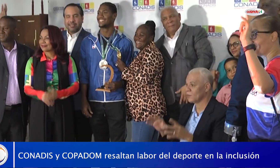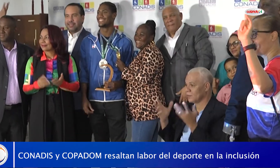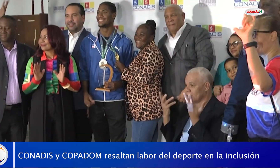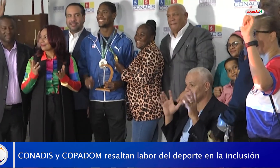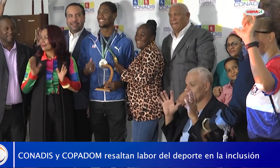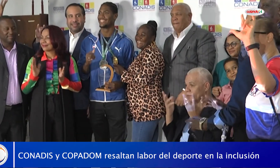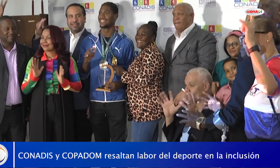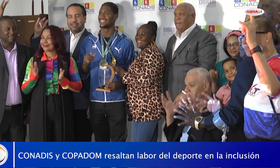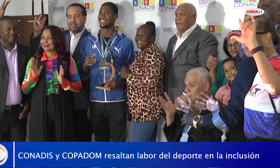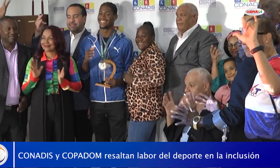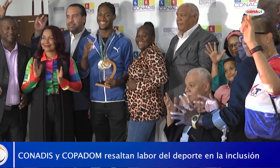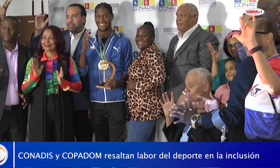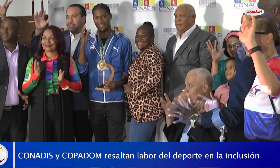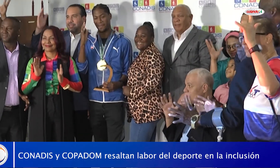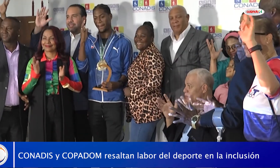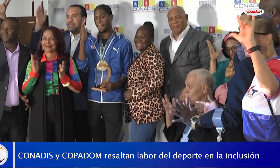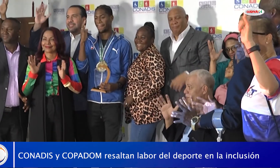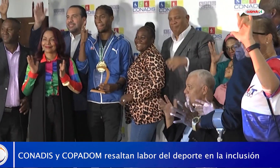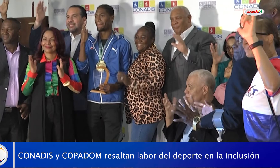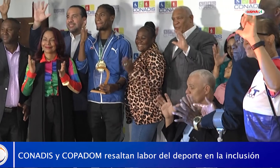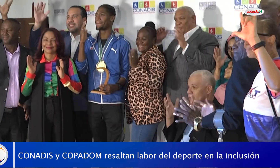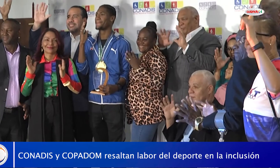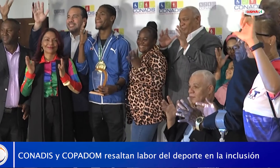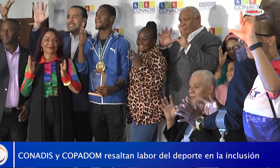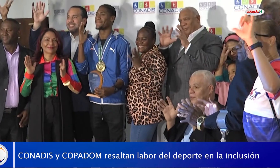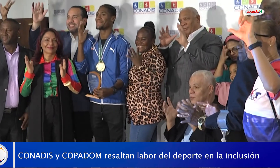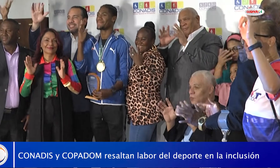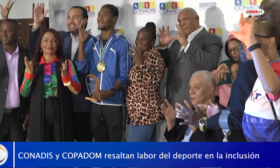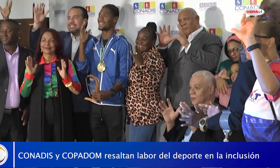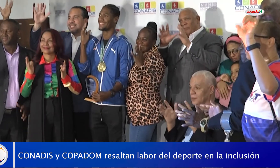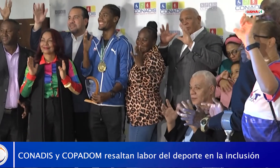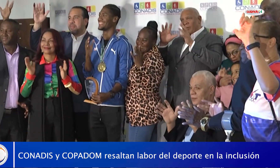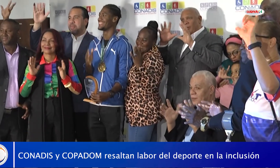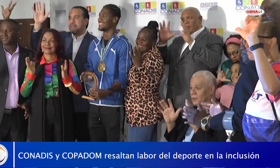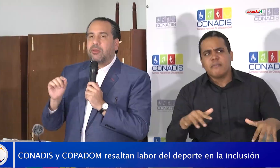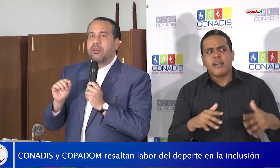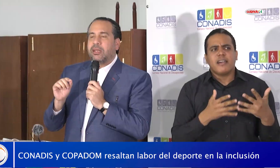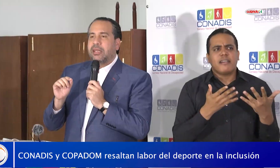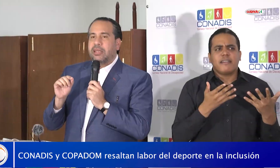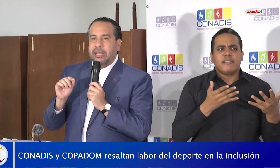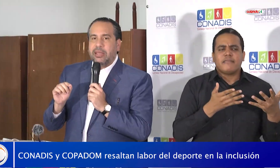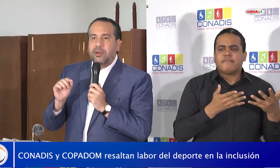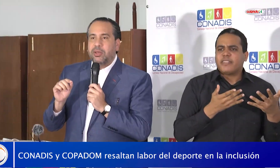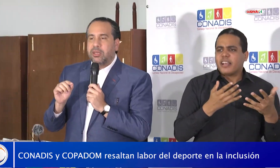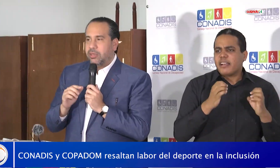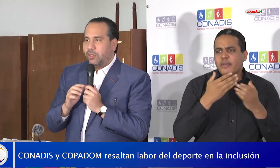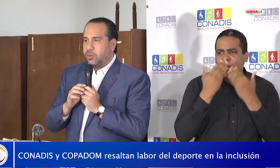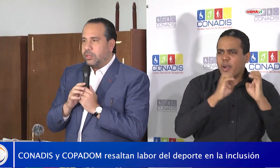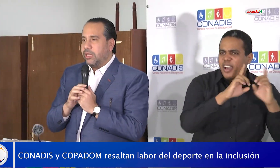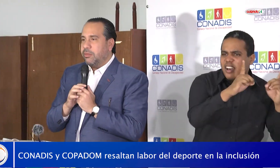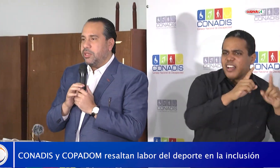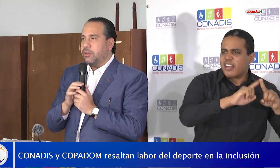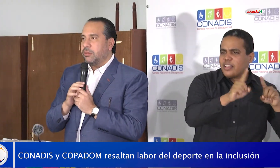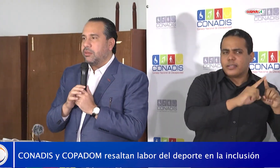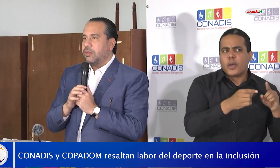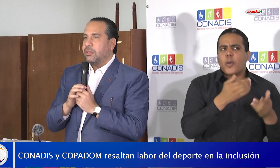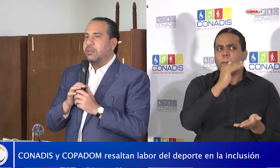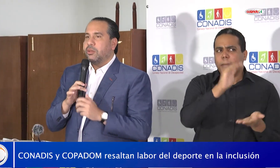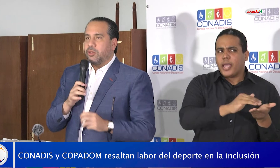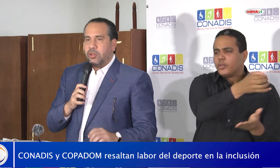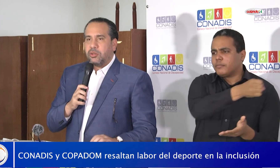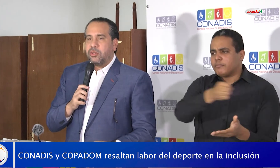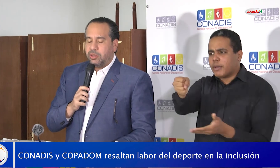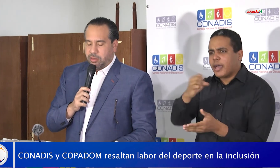es un delincuente menos que tenemos fuera de la sociedad. Yo quiero que en el día de hoy, en su justa dimensión,